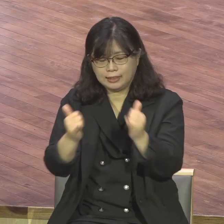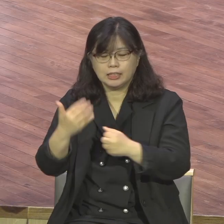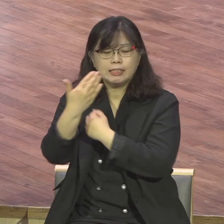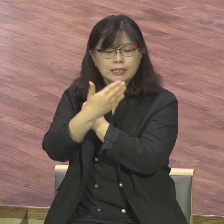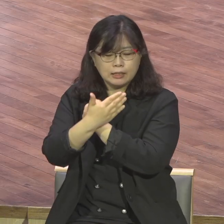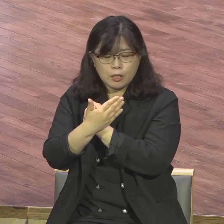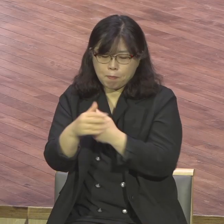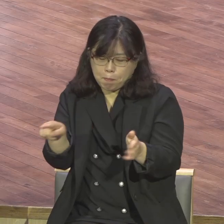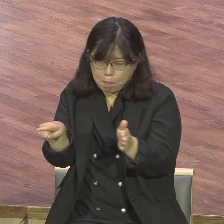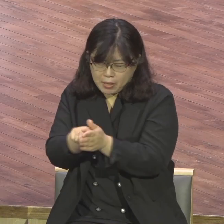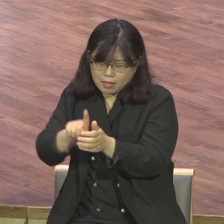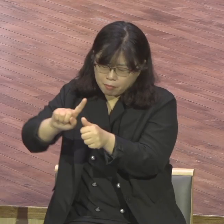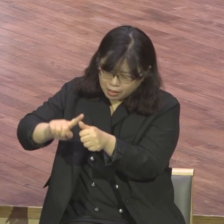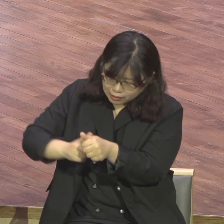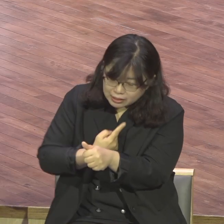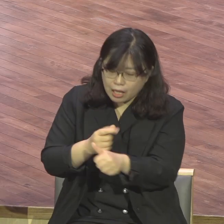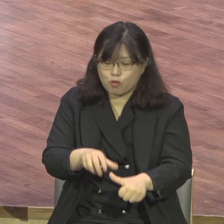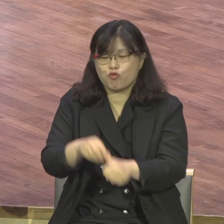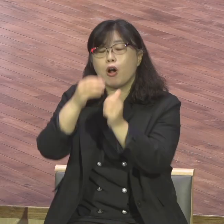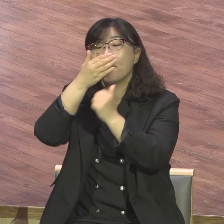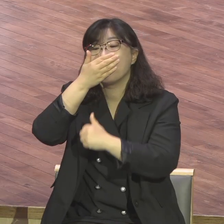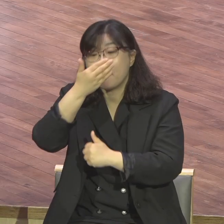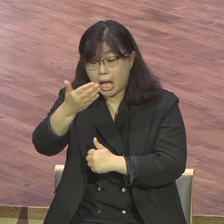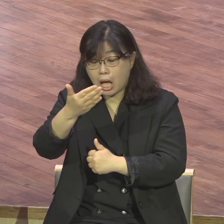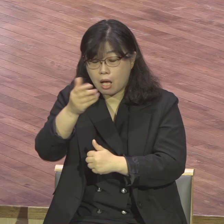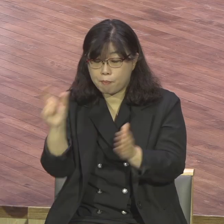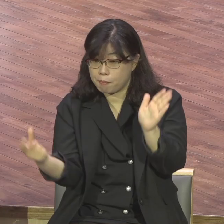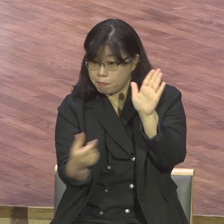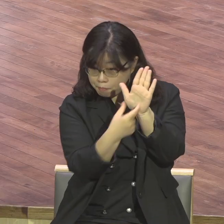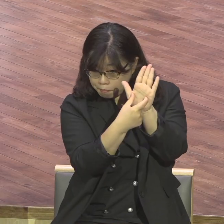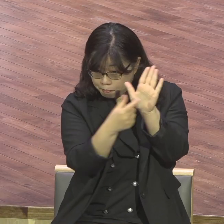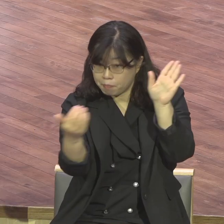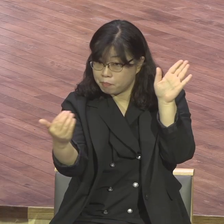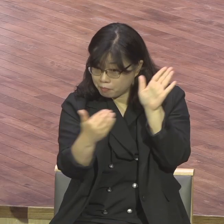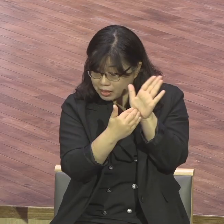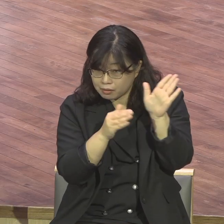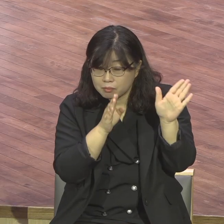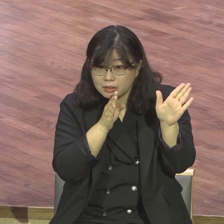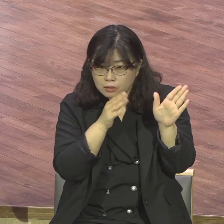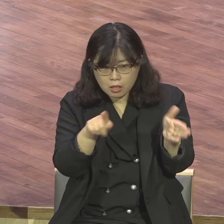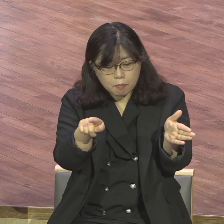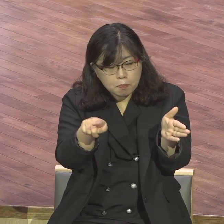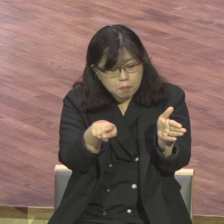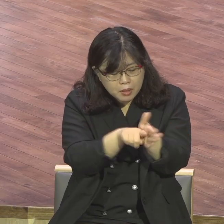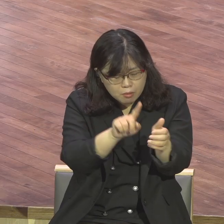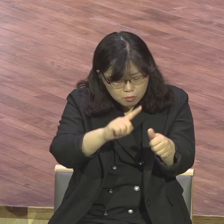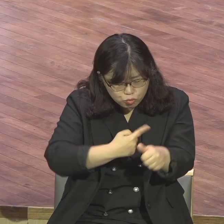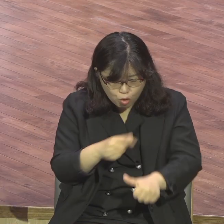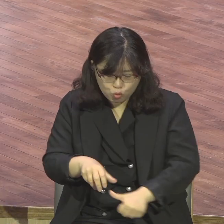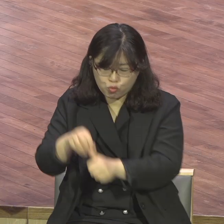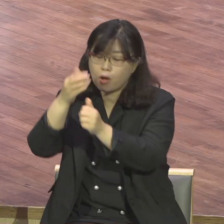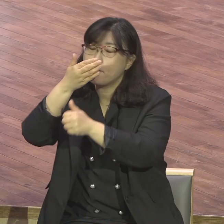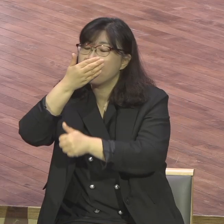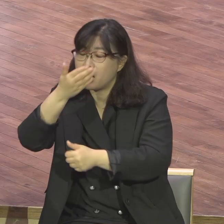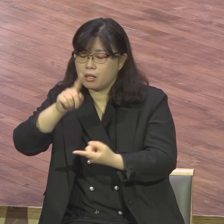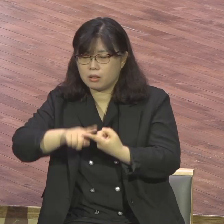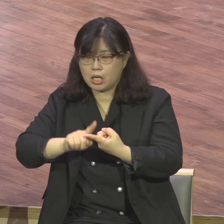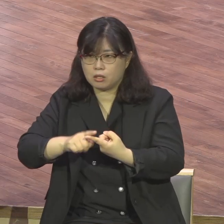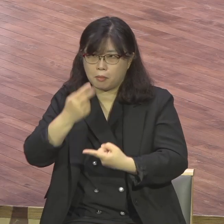이신칭이 이신칭이 믿음으로 구원받는 이것을 선포한 사도 바울은 이제 로마